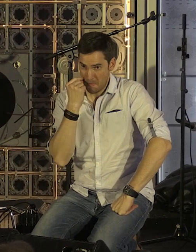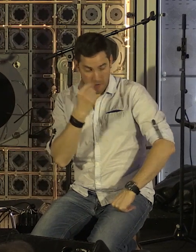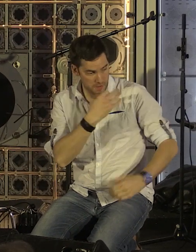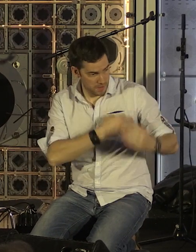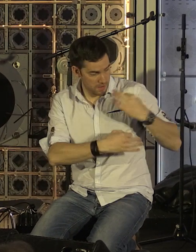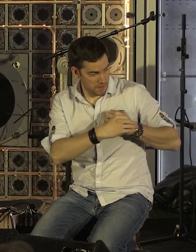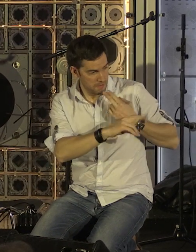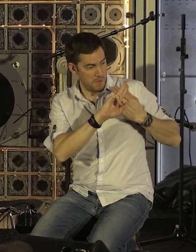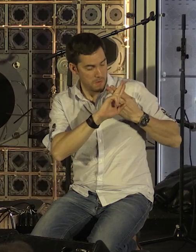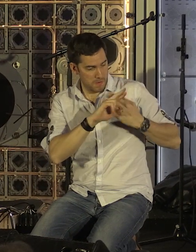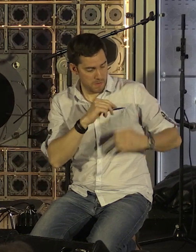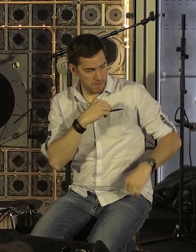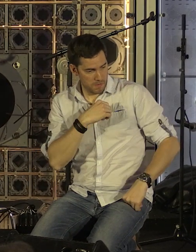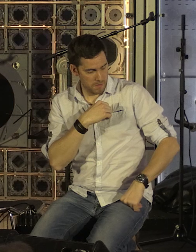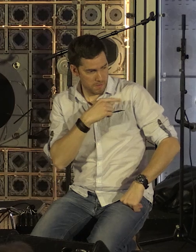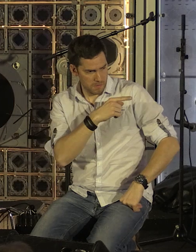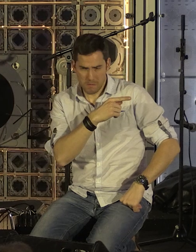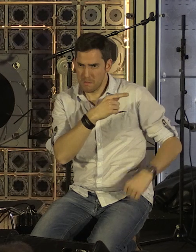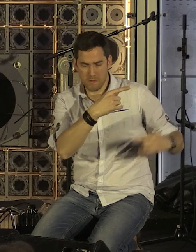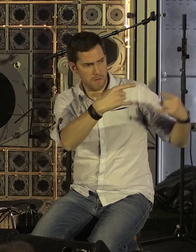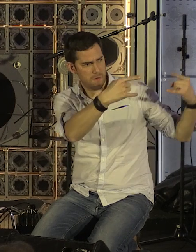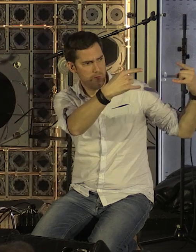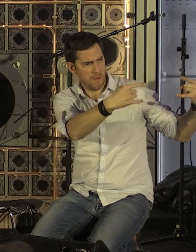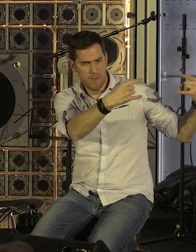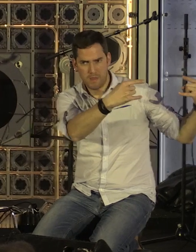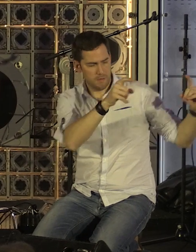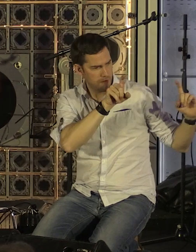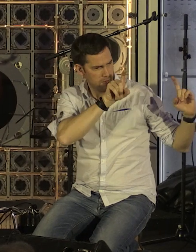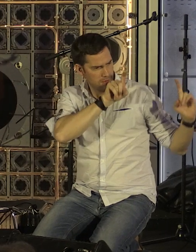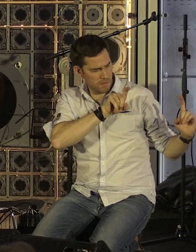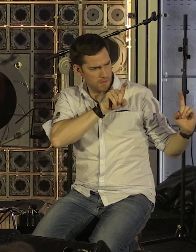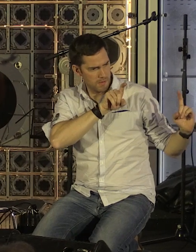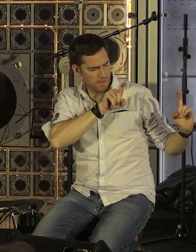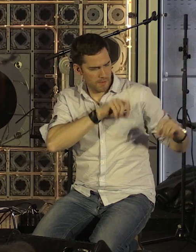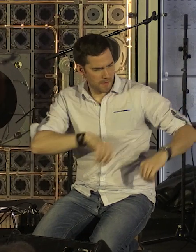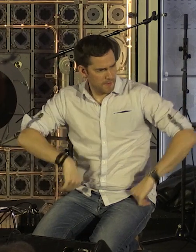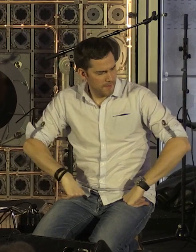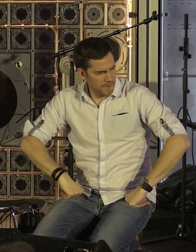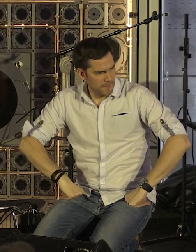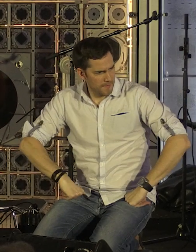assis à la fenêtre, sa tête c'était un sombre oiseau,